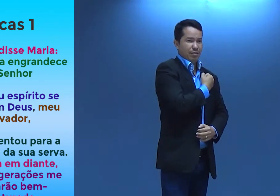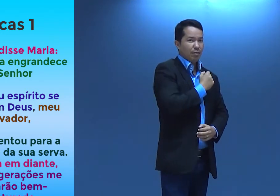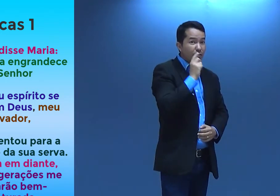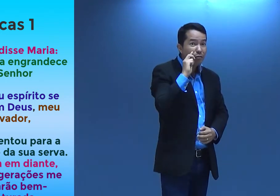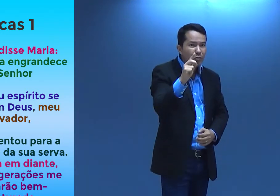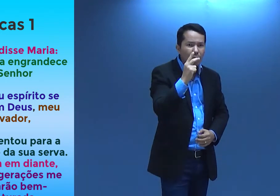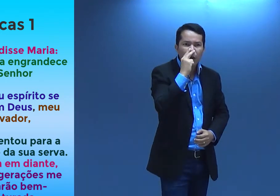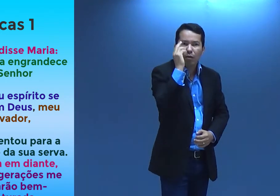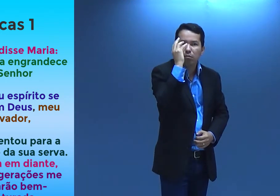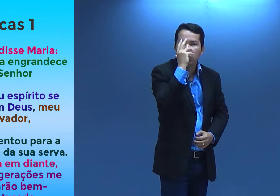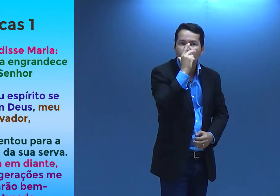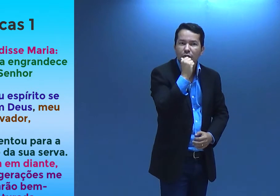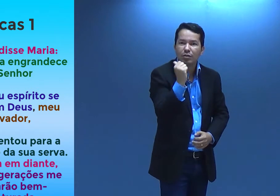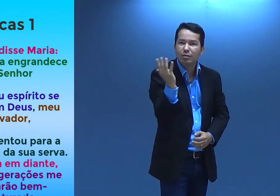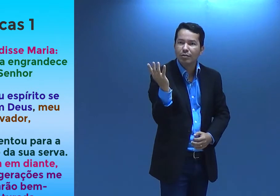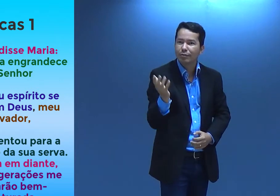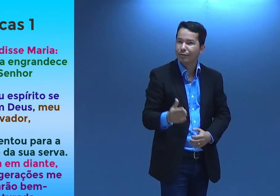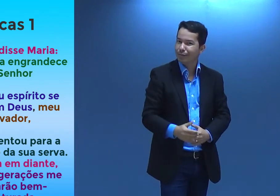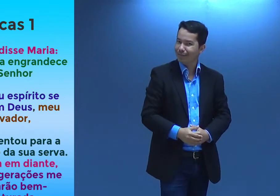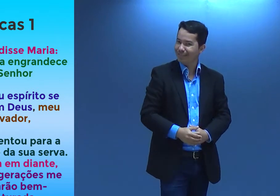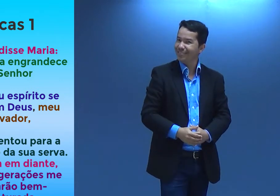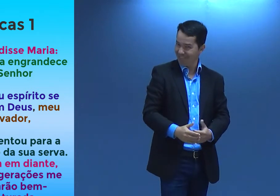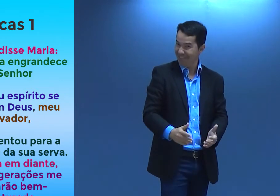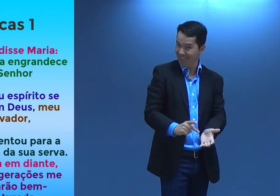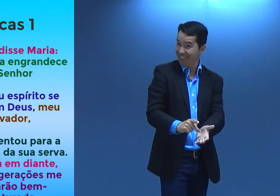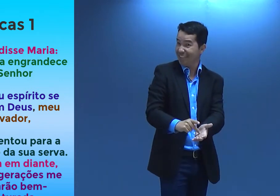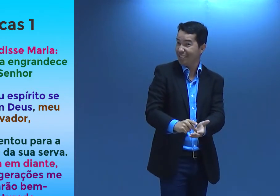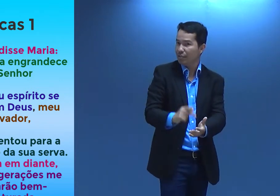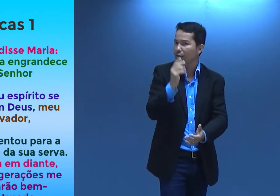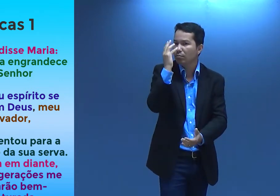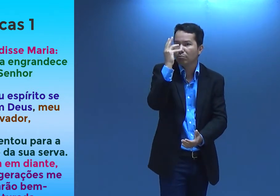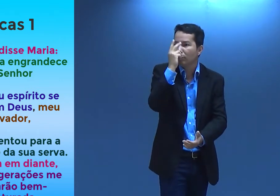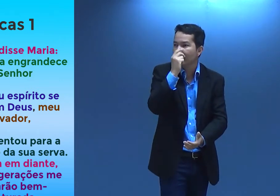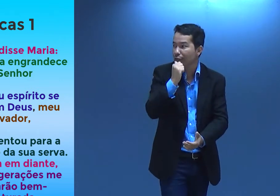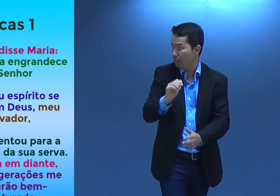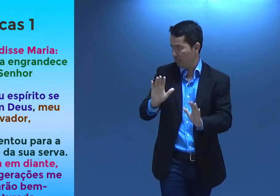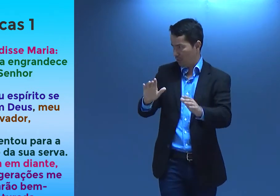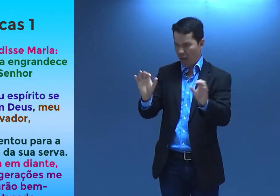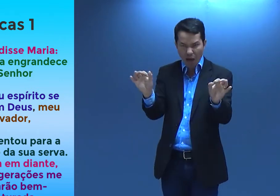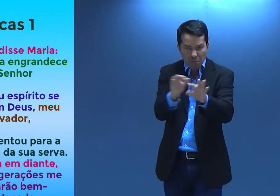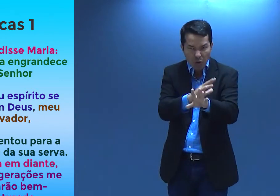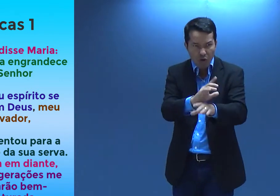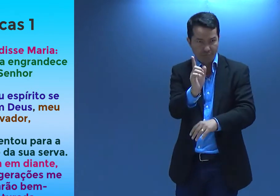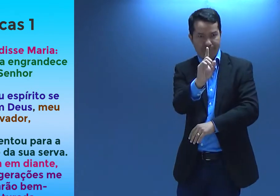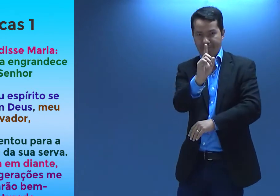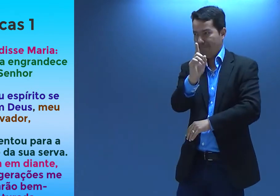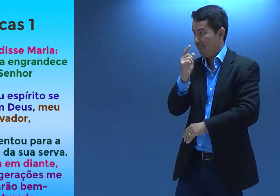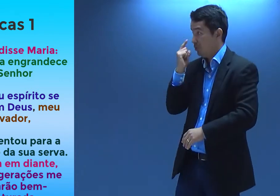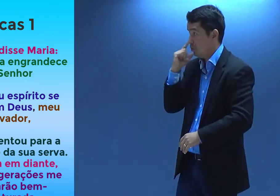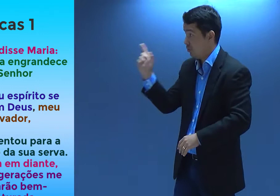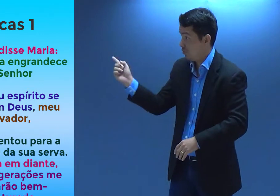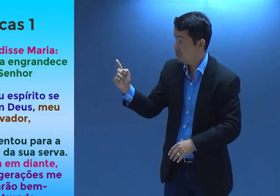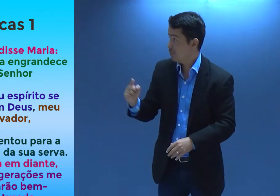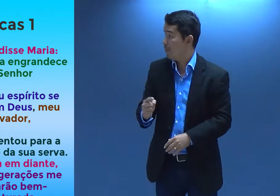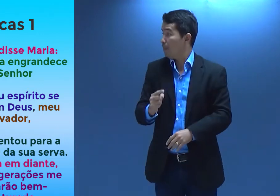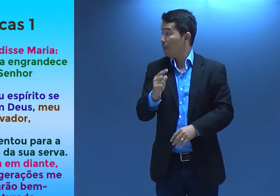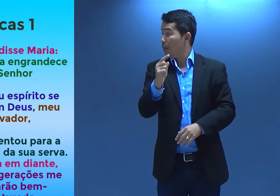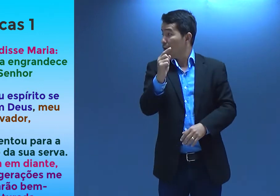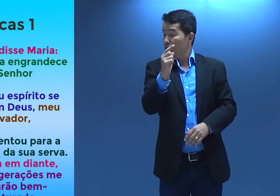Vocês viram? que lindo, né? Muito bonito, não é verdade? Acabou aí? Não. Então,